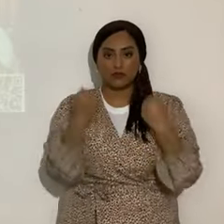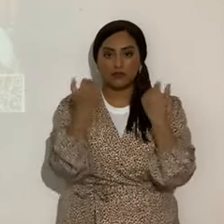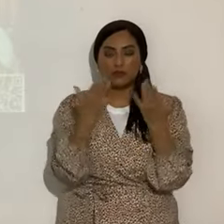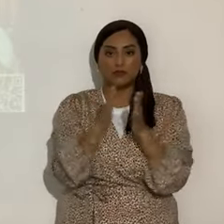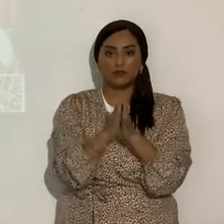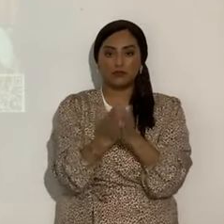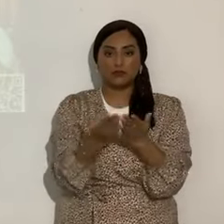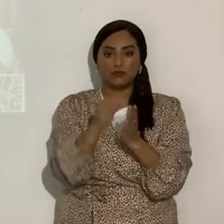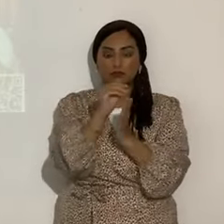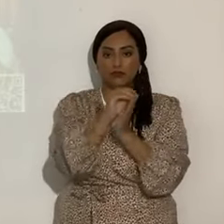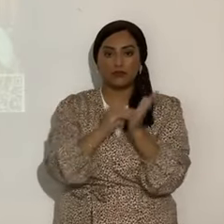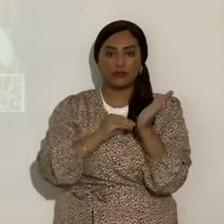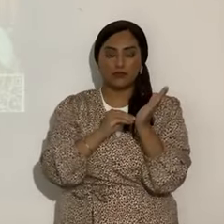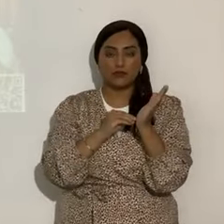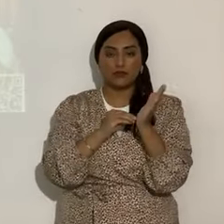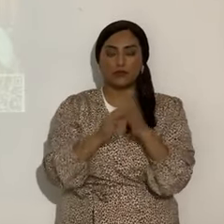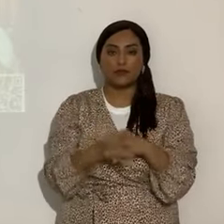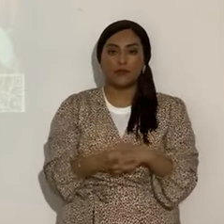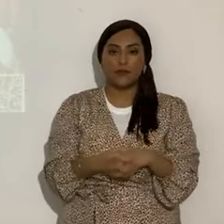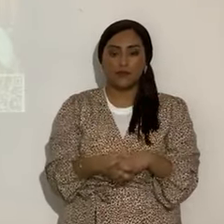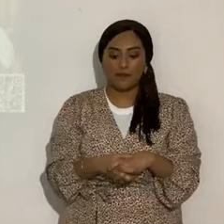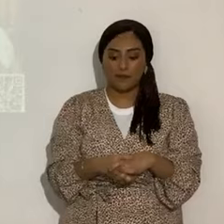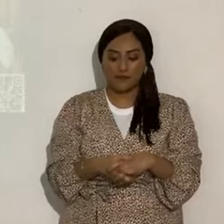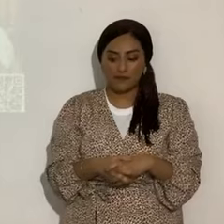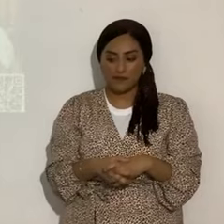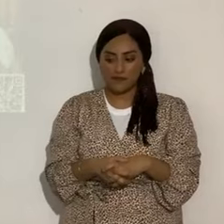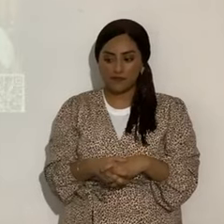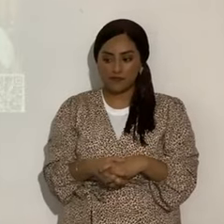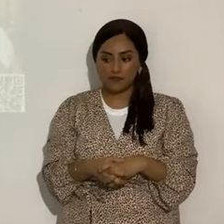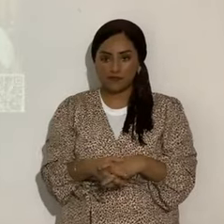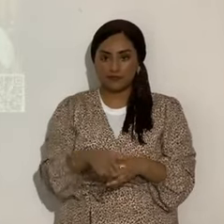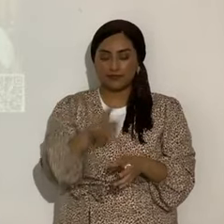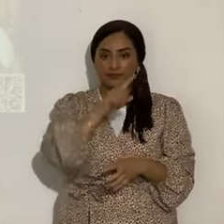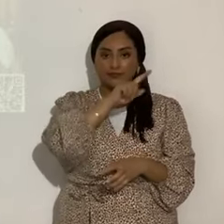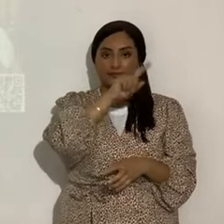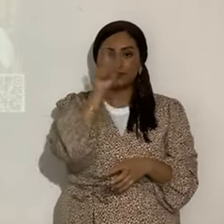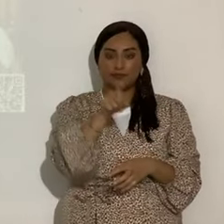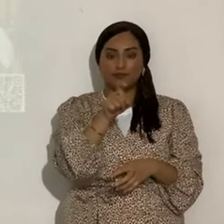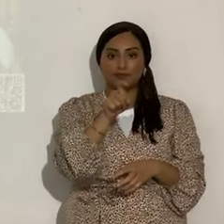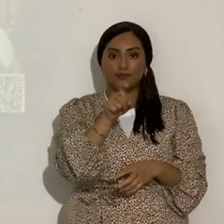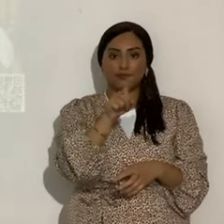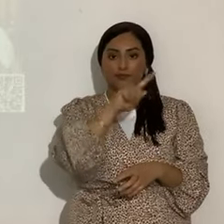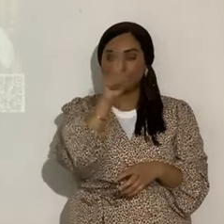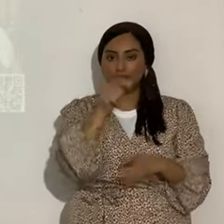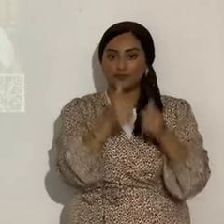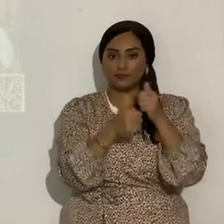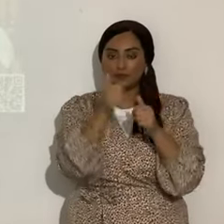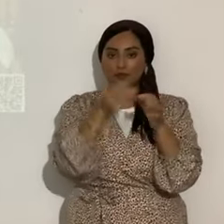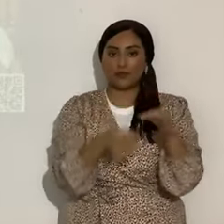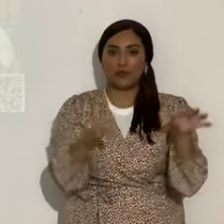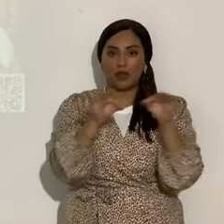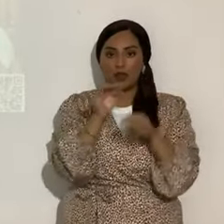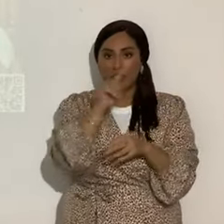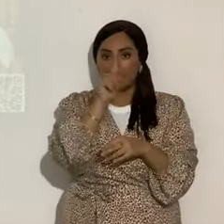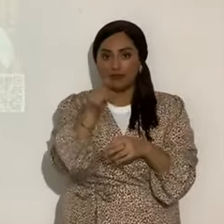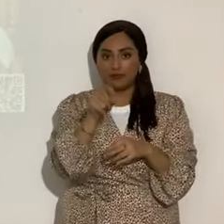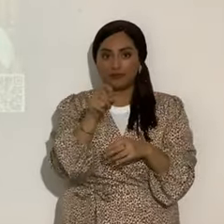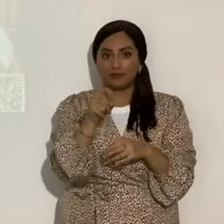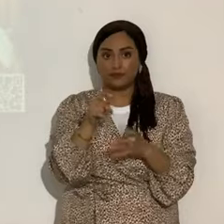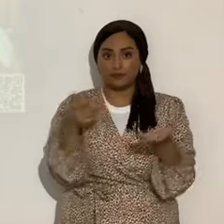se vio Flavio Josefo. Bueno, ahora, la pregunta vital, o sea, la más importante de este tema. ¿Este cometa